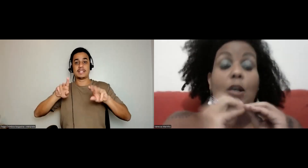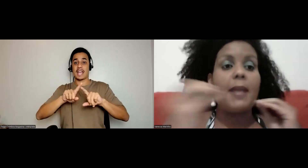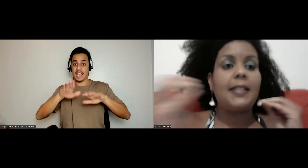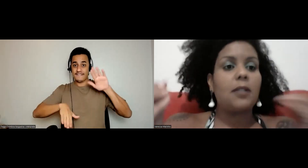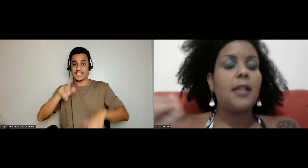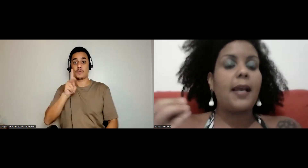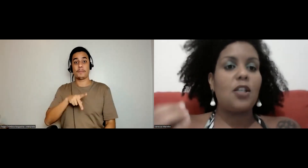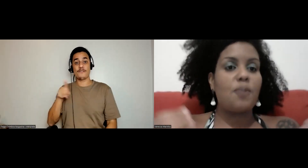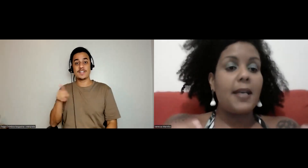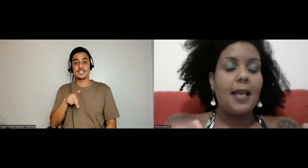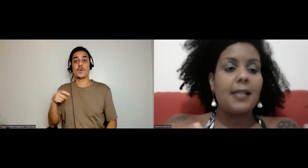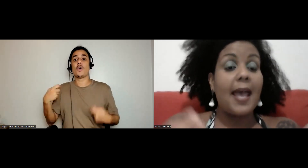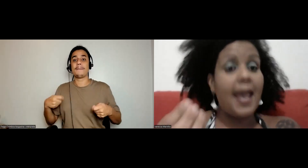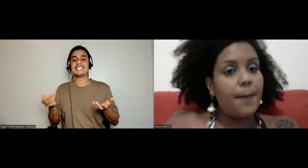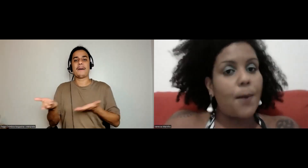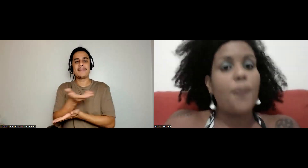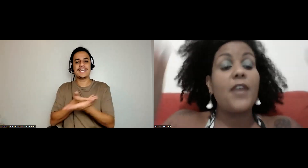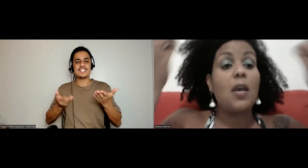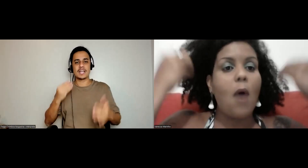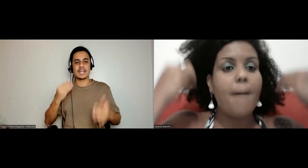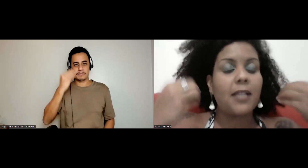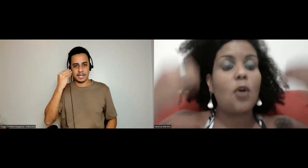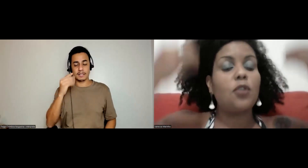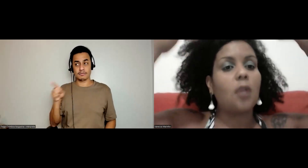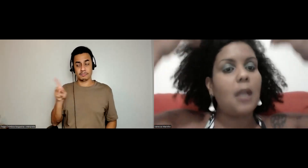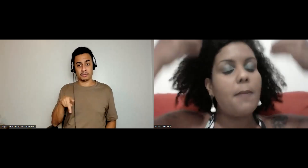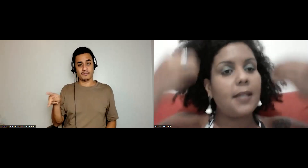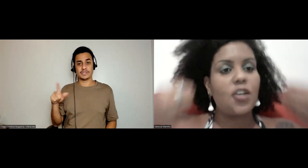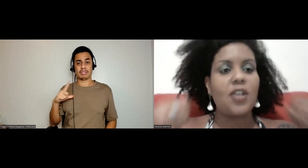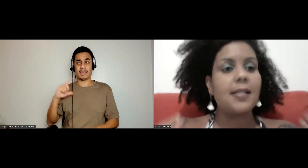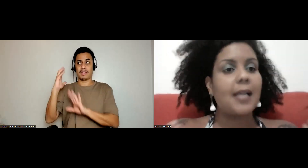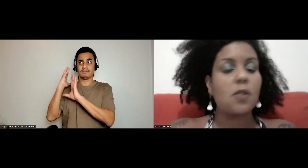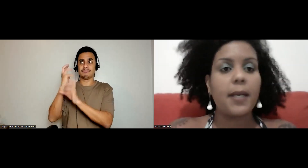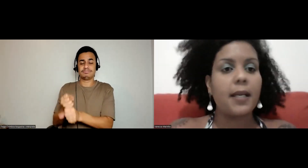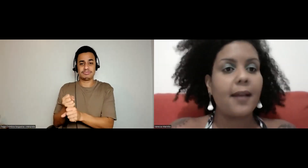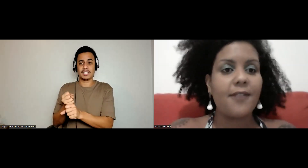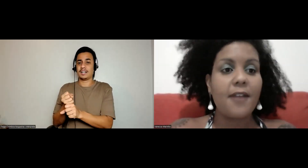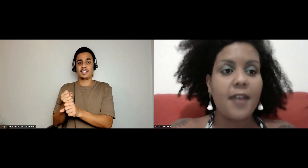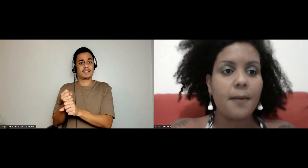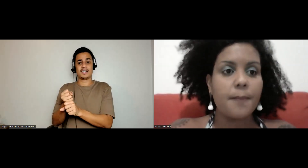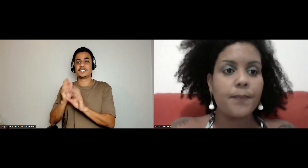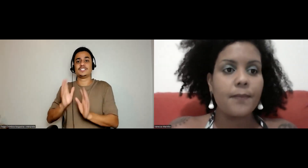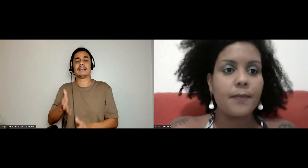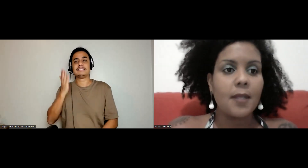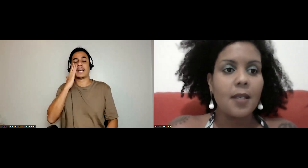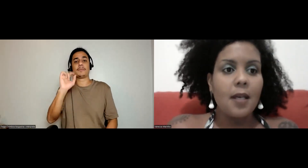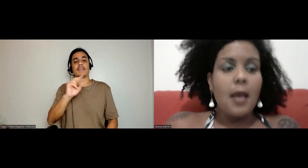que é para ser o mediador daquela experiência, ele próprio vem com um repertório totalmente cristalizado sobre aquilo que ele vai ver,